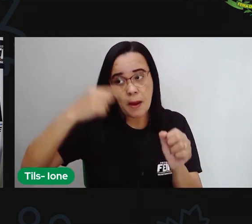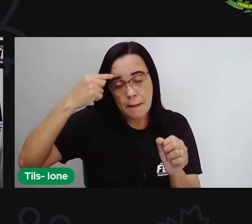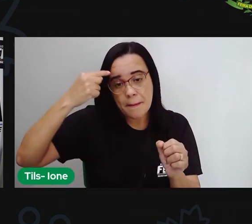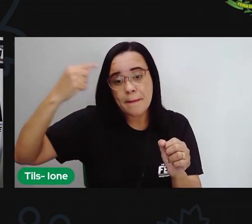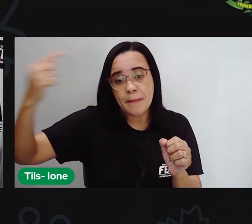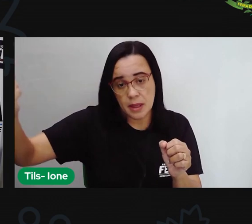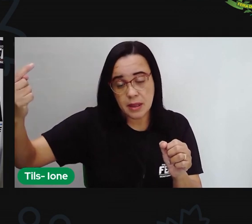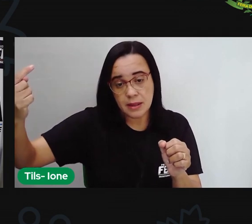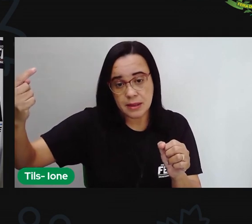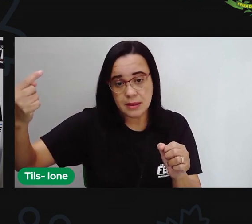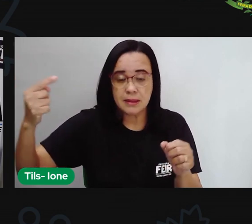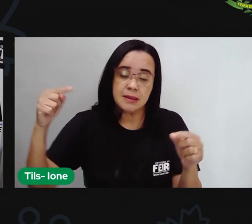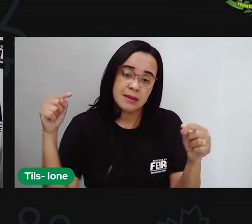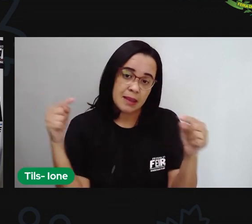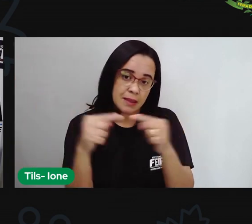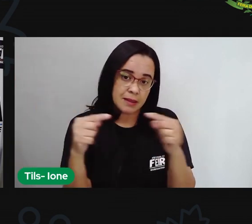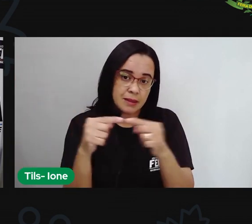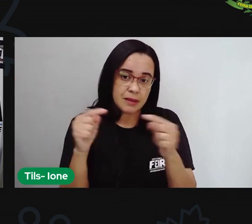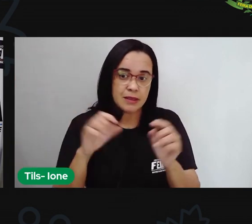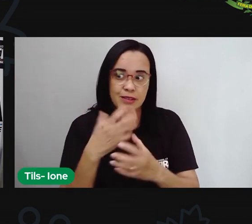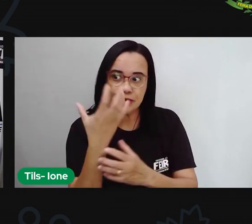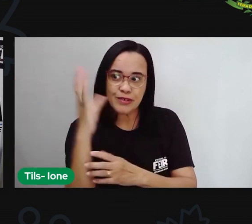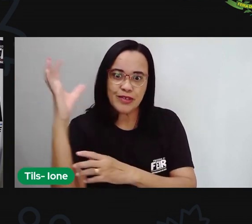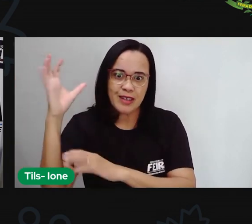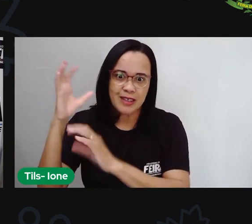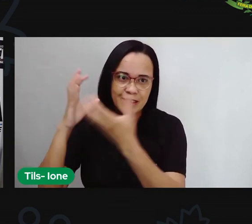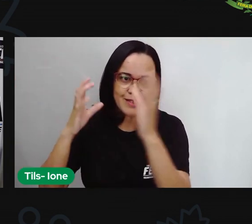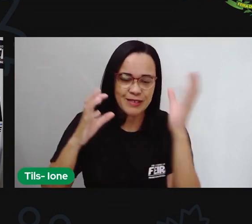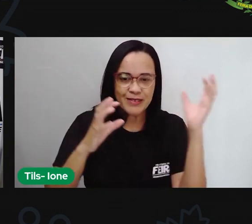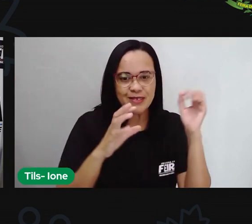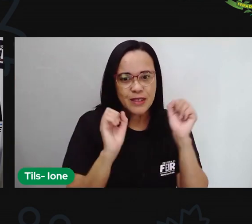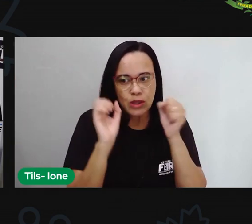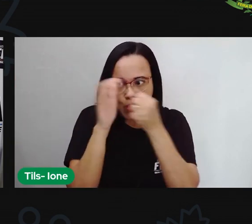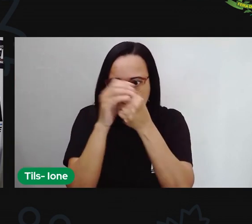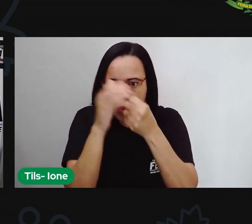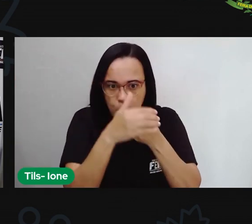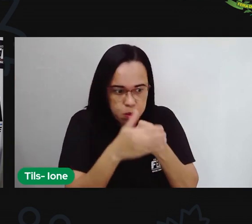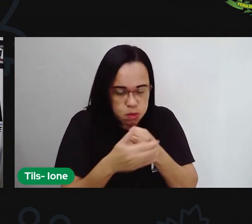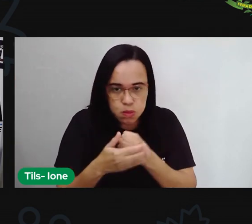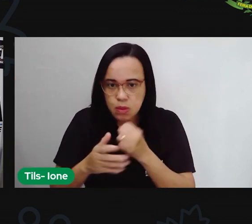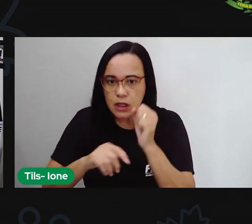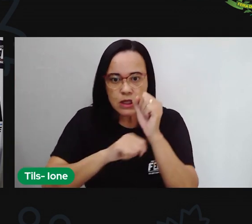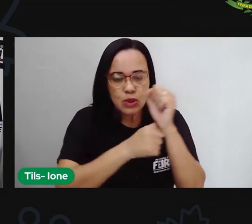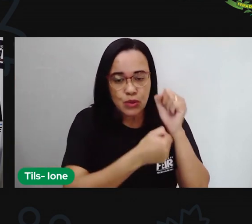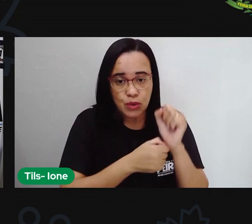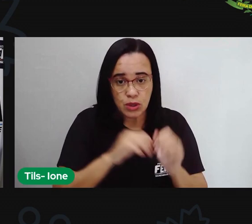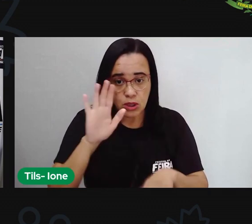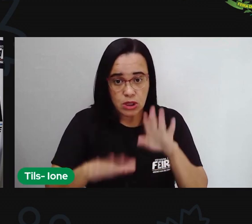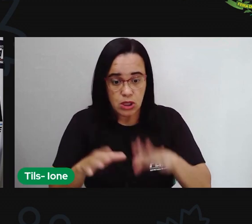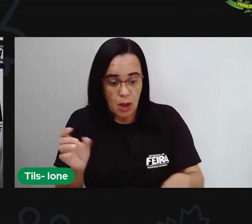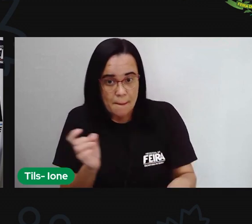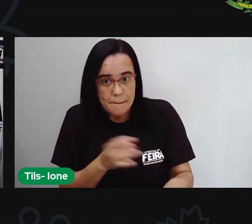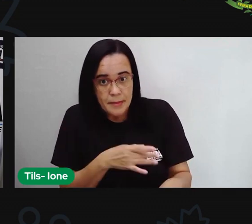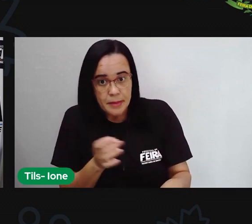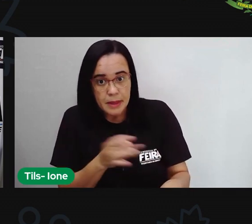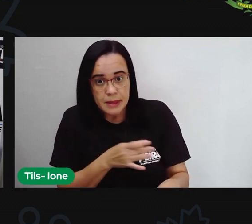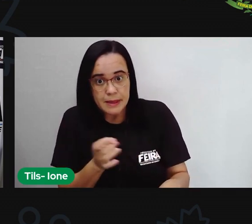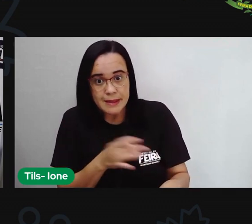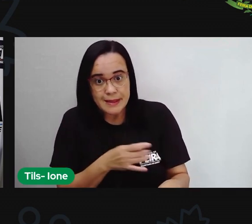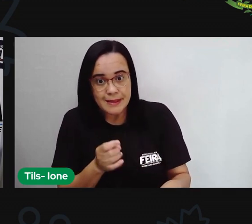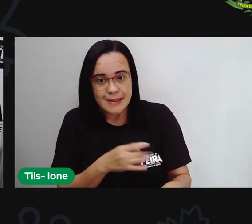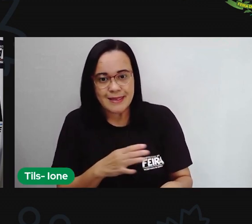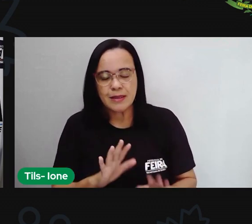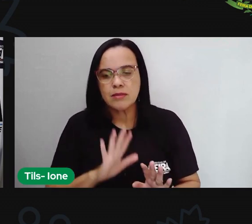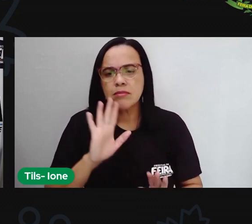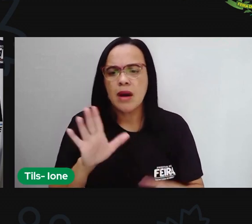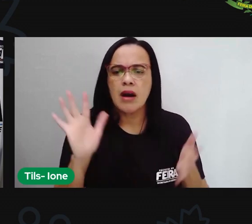ali a história de uma floresta com seus mistérios vai ter algo que vai dar medo que vai assustar mas no final